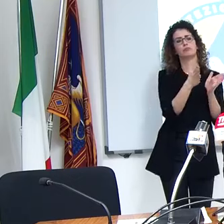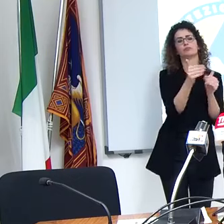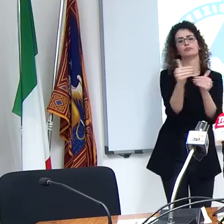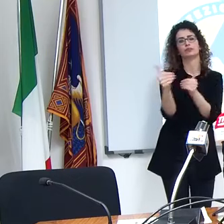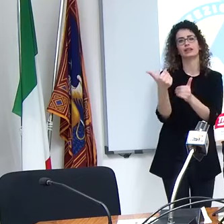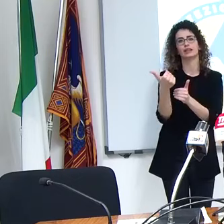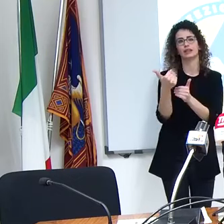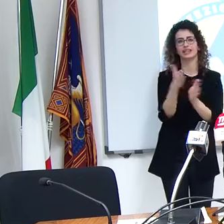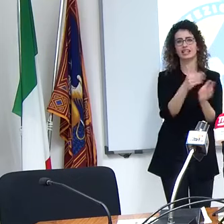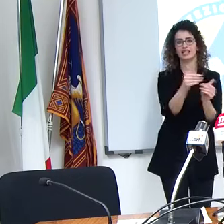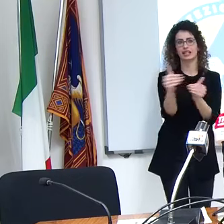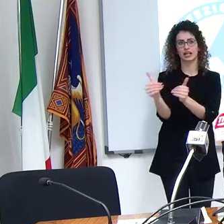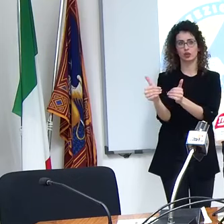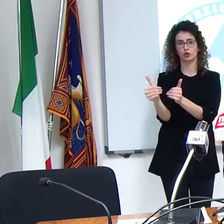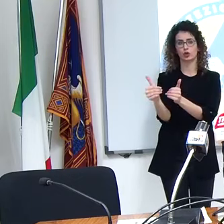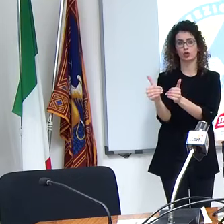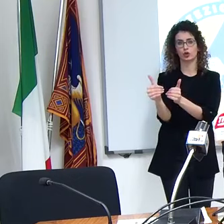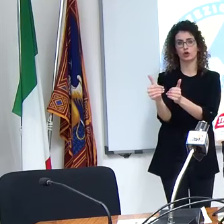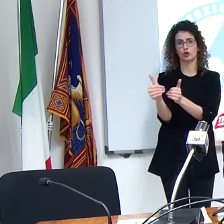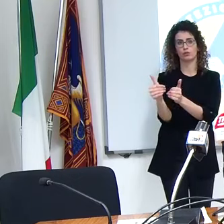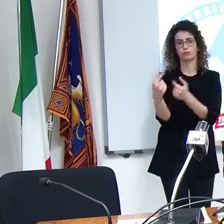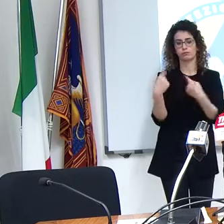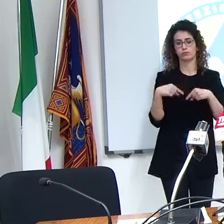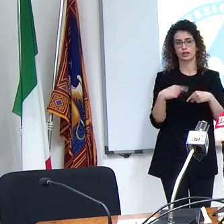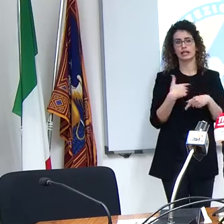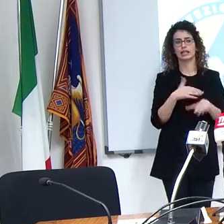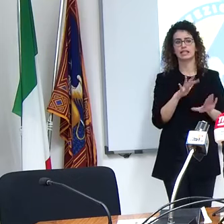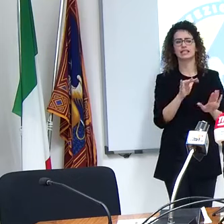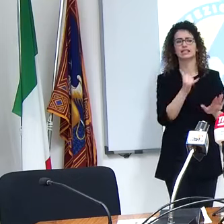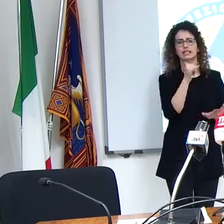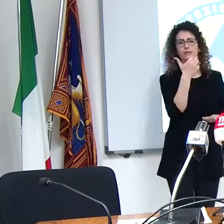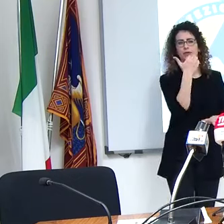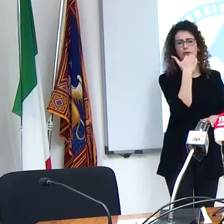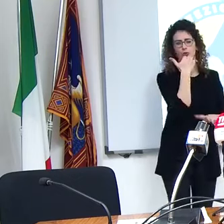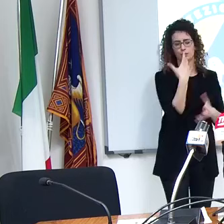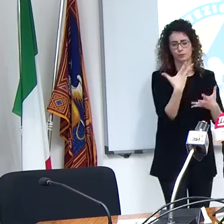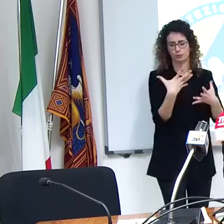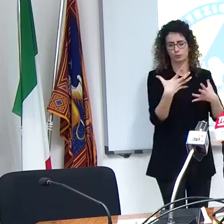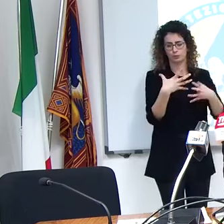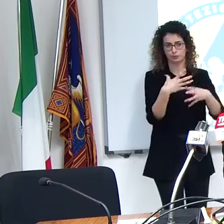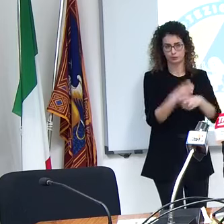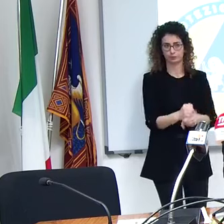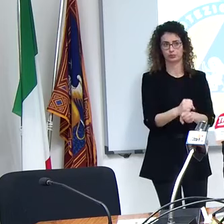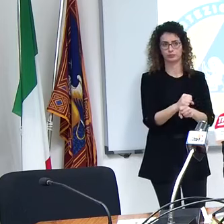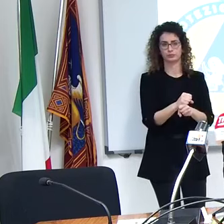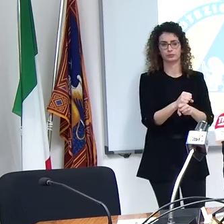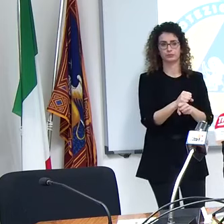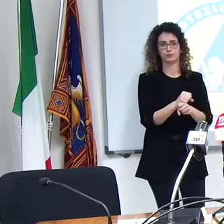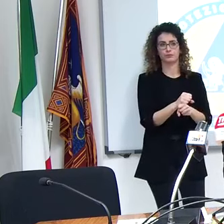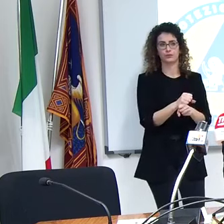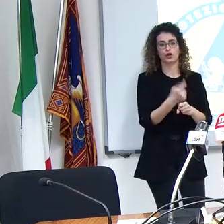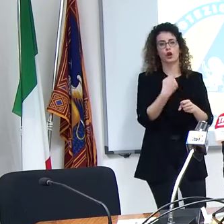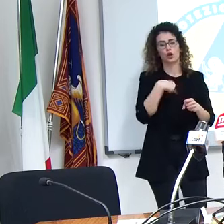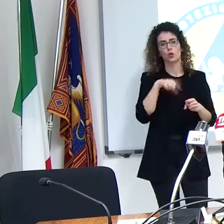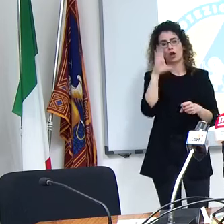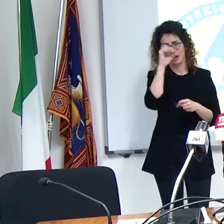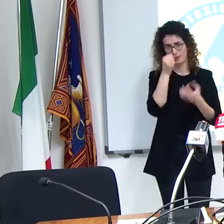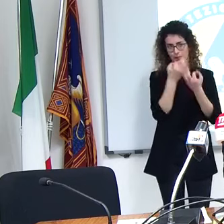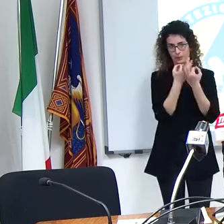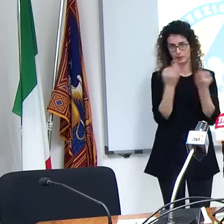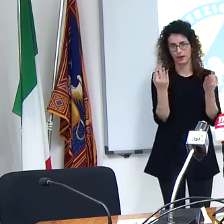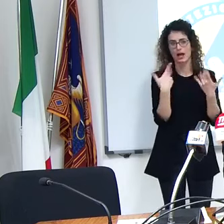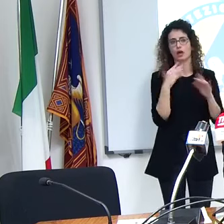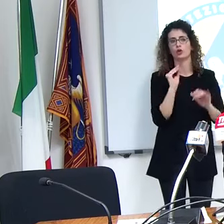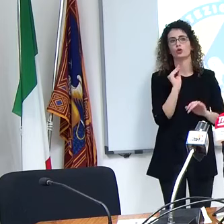più o meno ecco in tutto il territorio mi scusi è per stringere infatti noi abbiamo capito benissimo però la domanda